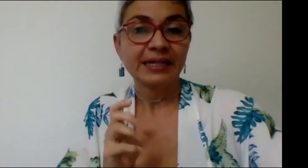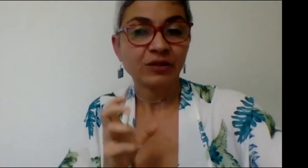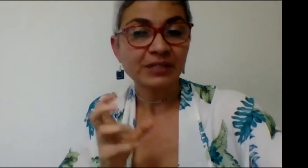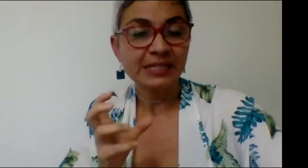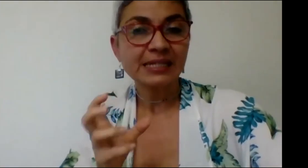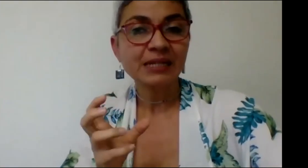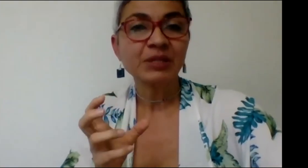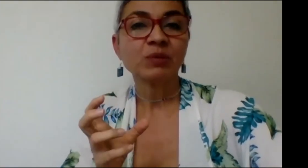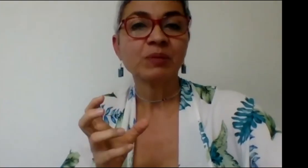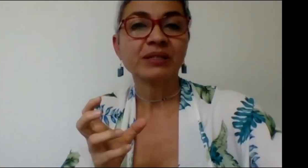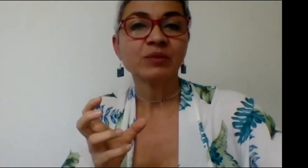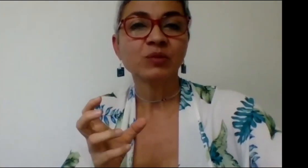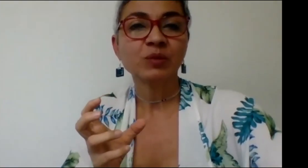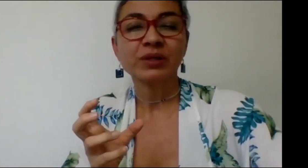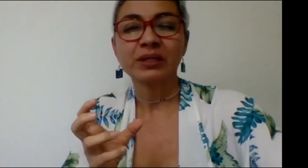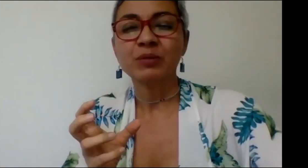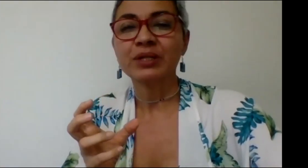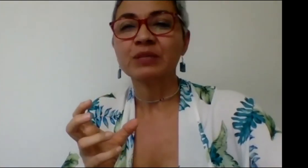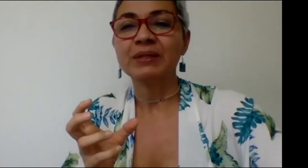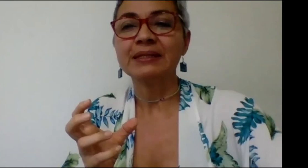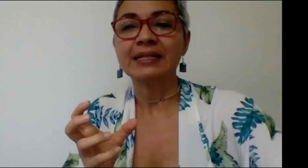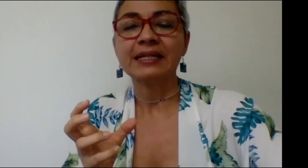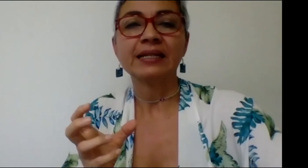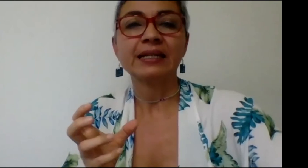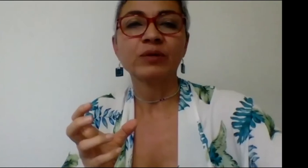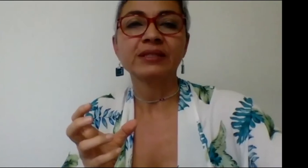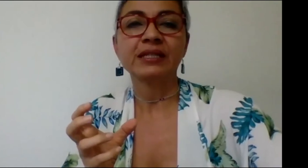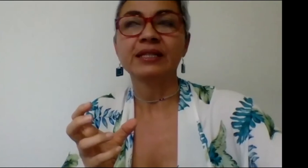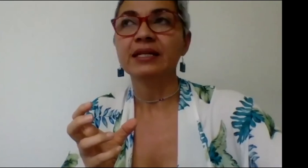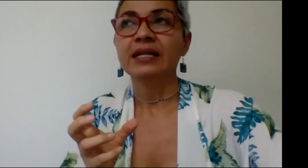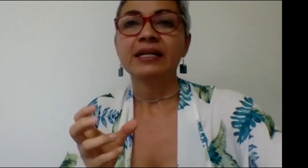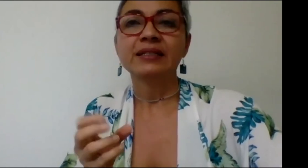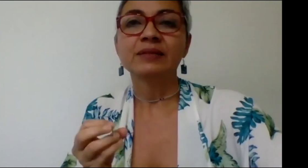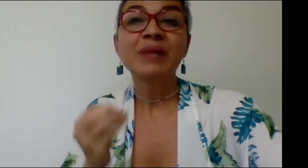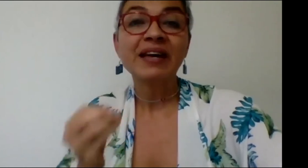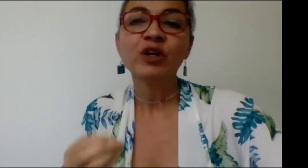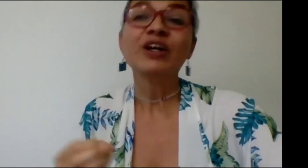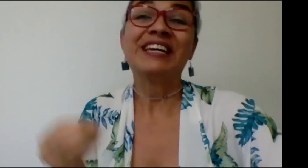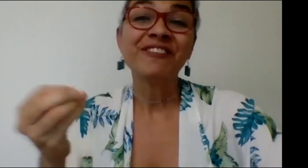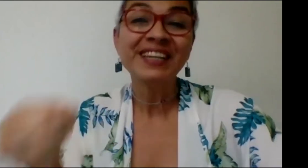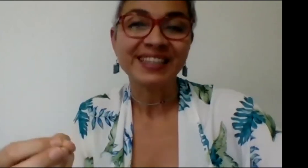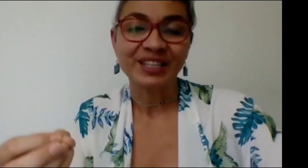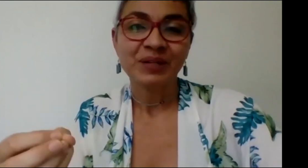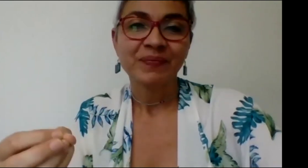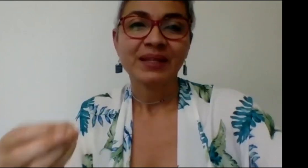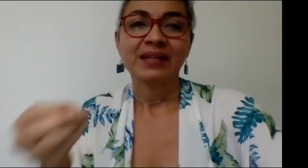entonces ese elemento me parece muy importante porque es pensar que la lengua de señas es medio y fin es